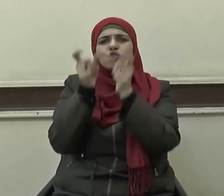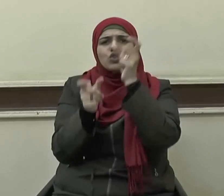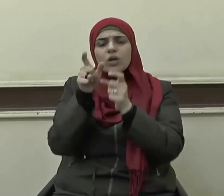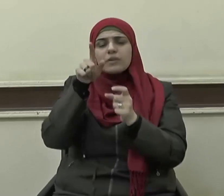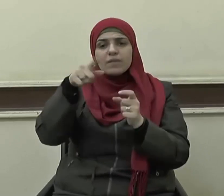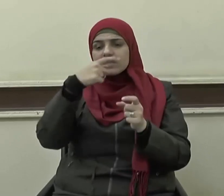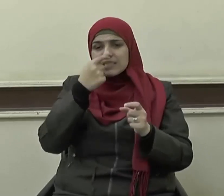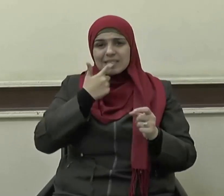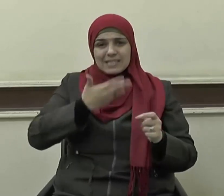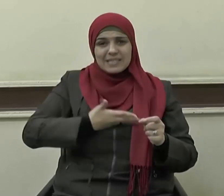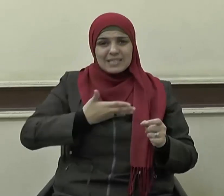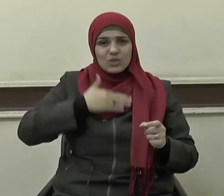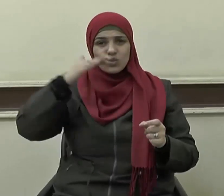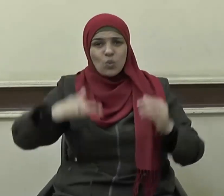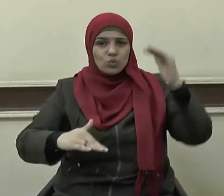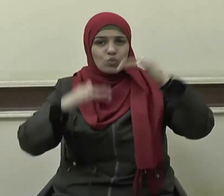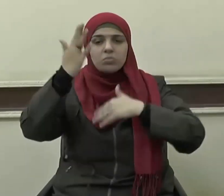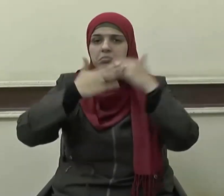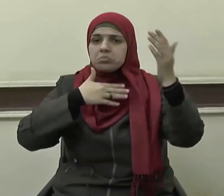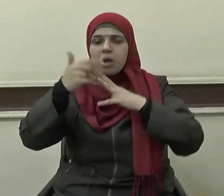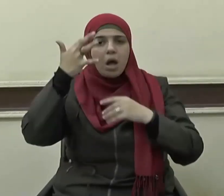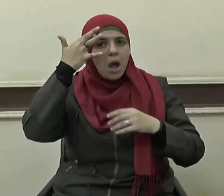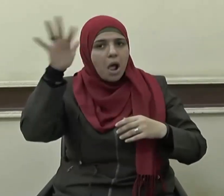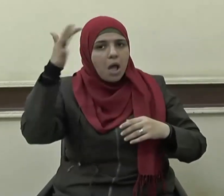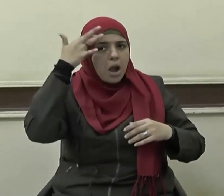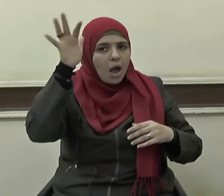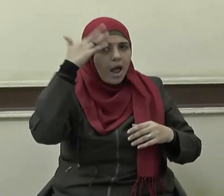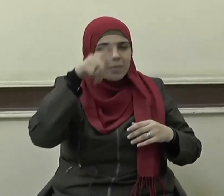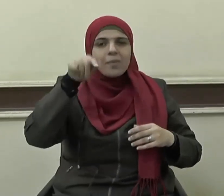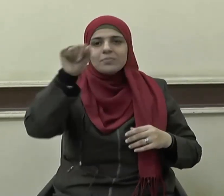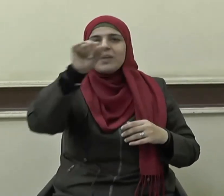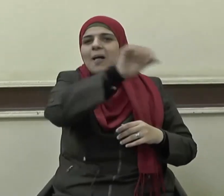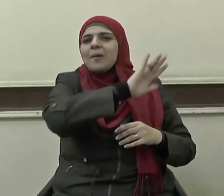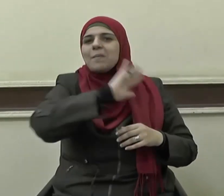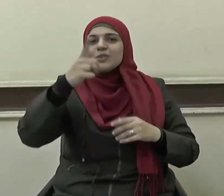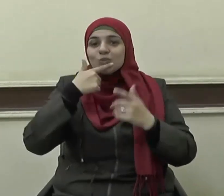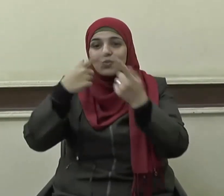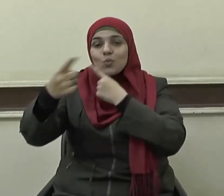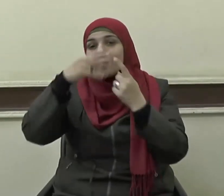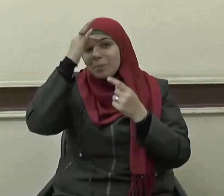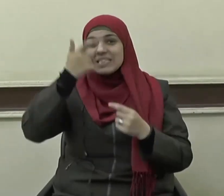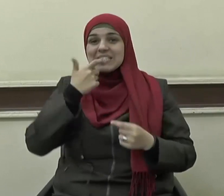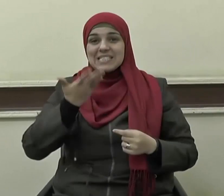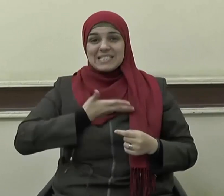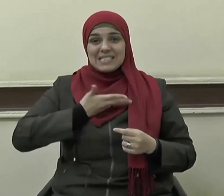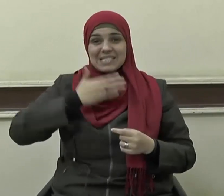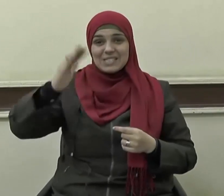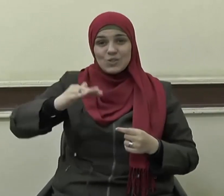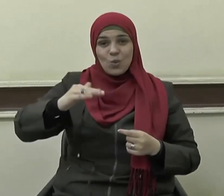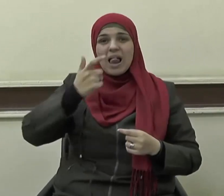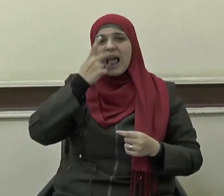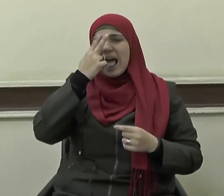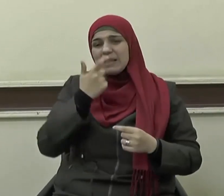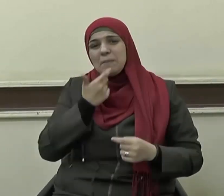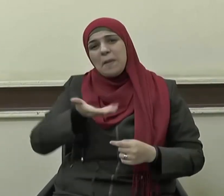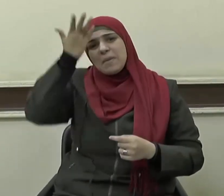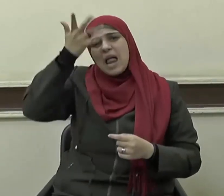سنه أن يشير برأيه فإن العلم ليس على حداثة السن ولا قدمه ولكن الله